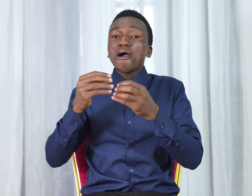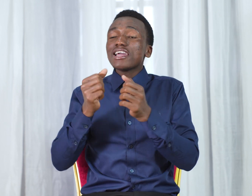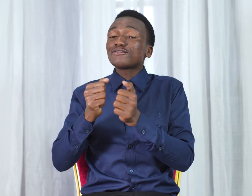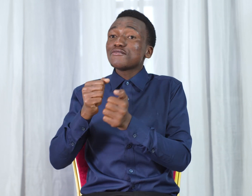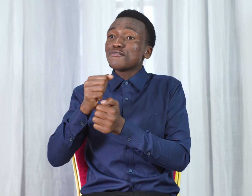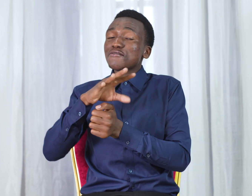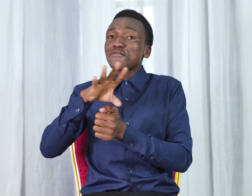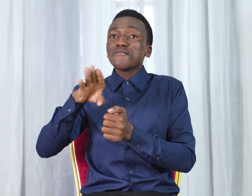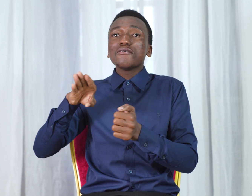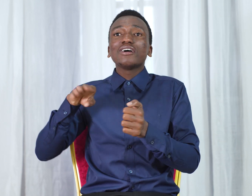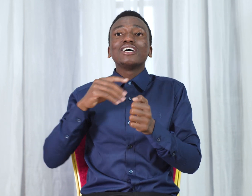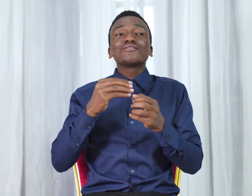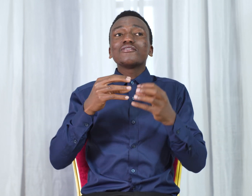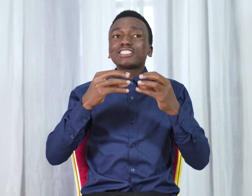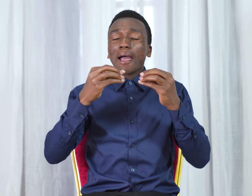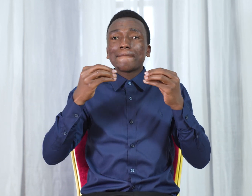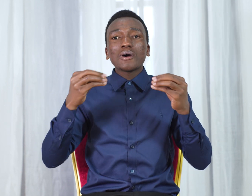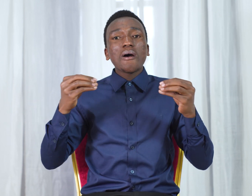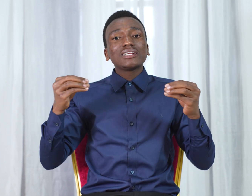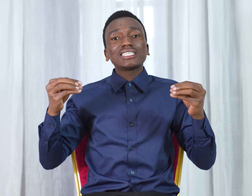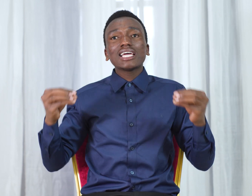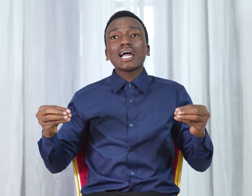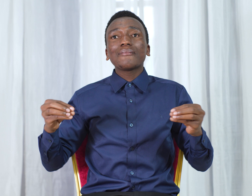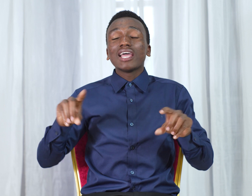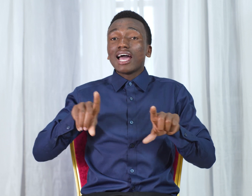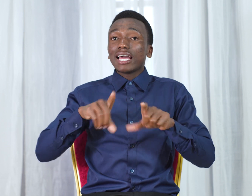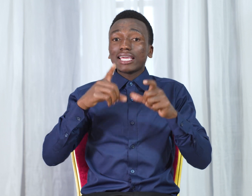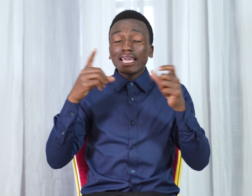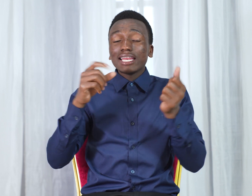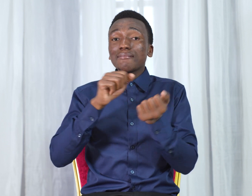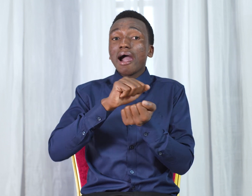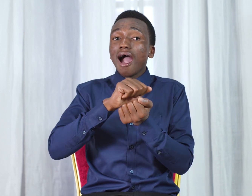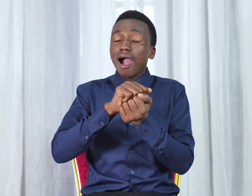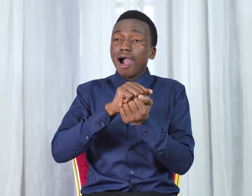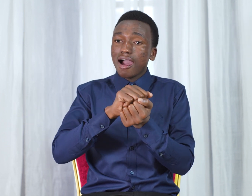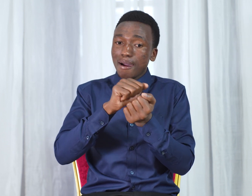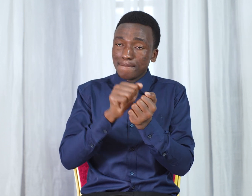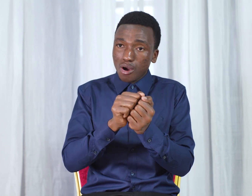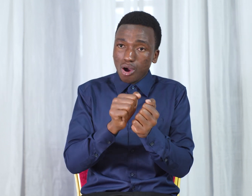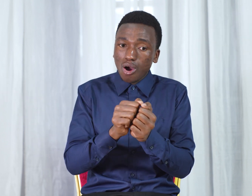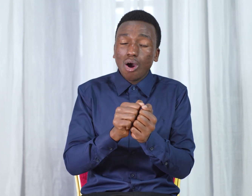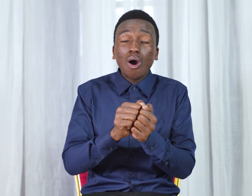yetu Tutapotea Lakini mambo